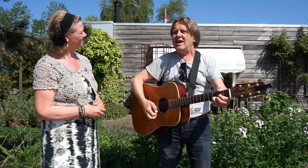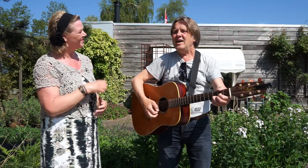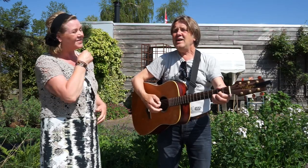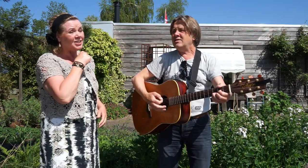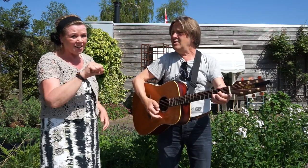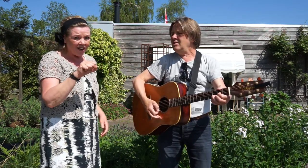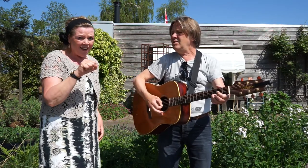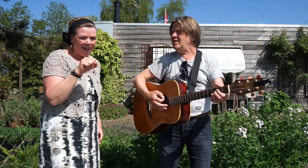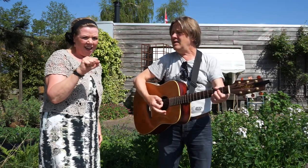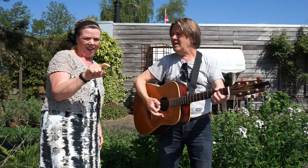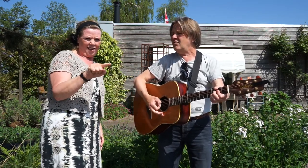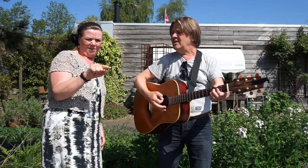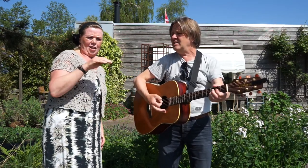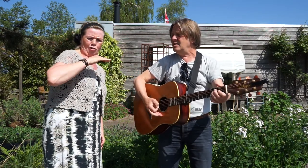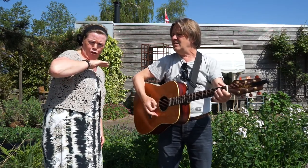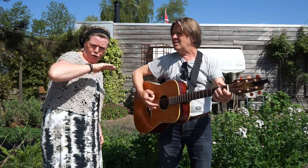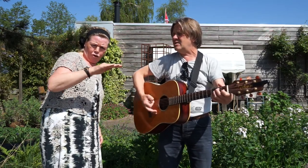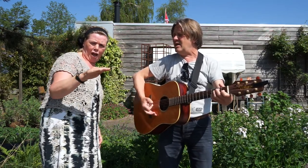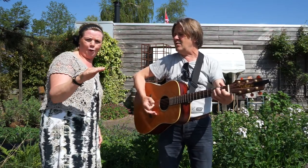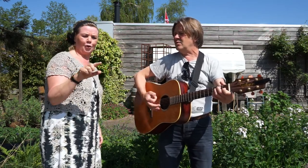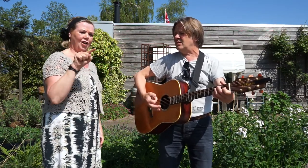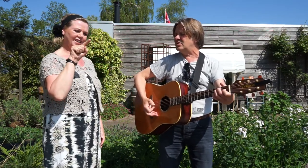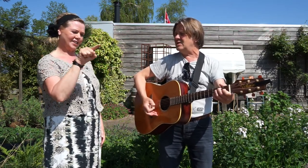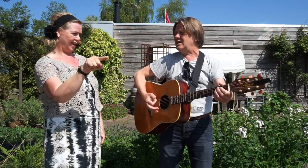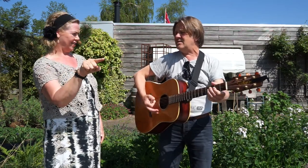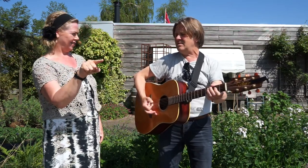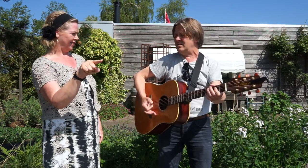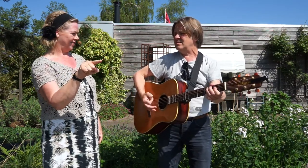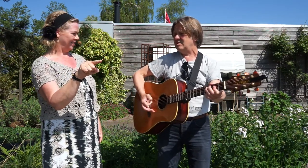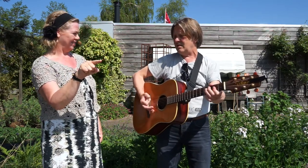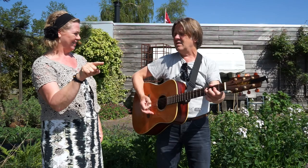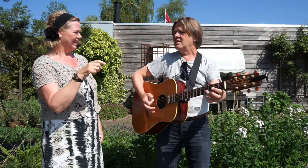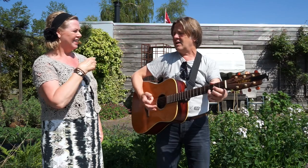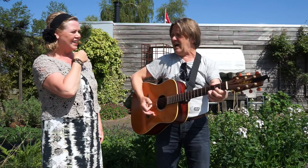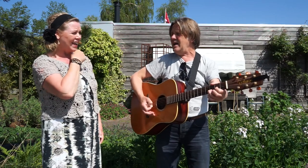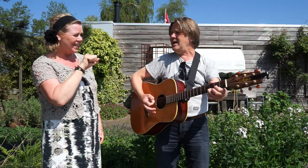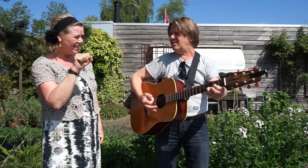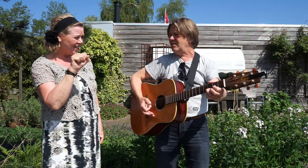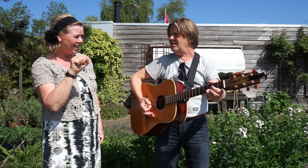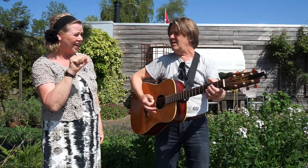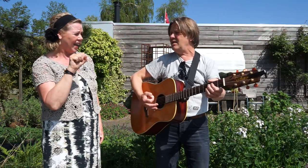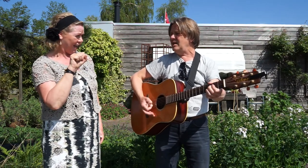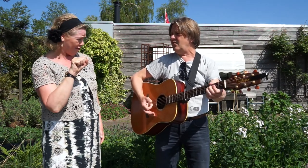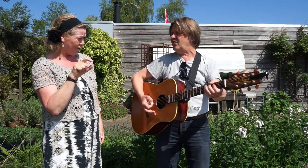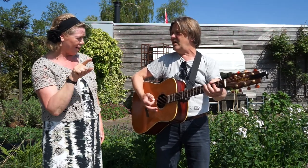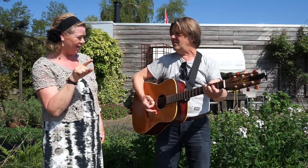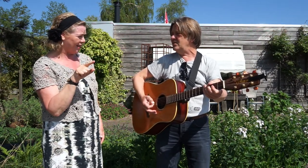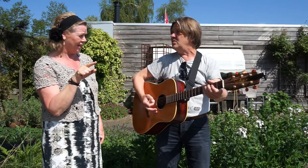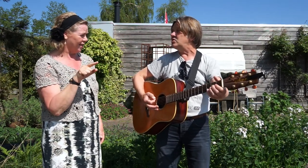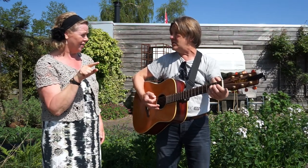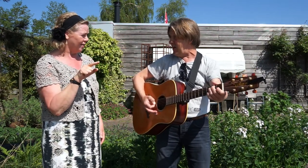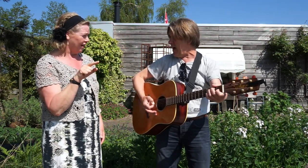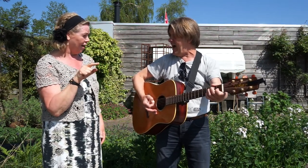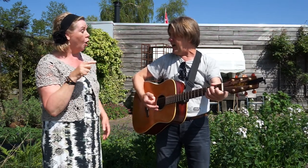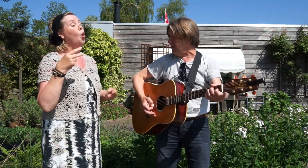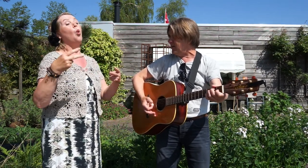Geitje heeft in de tuin gezeten. Geitje heeft van de sla gegeten.